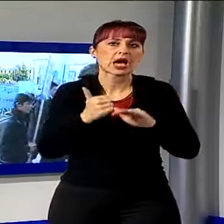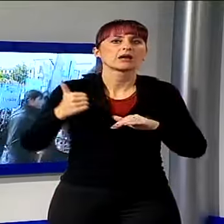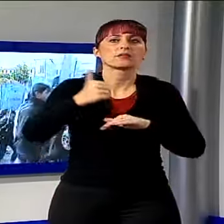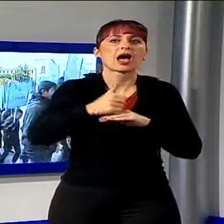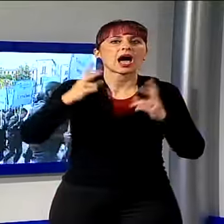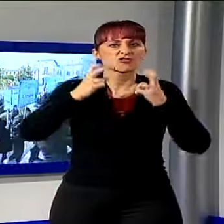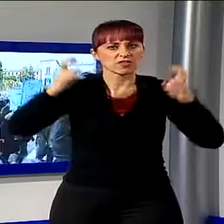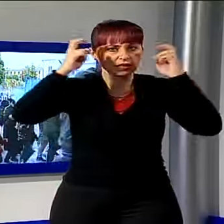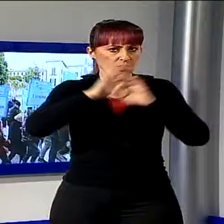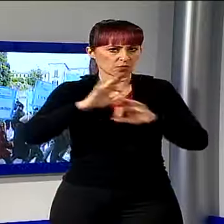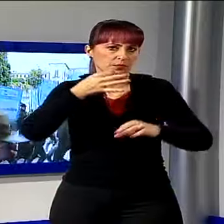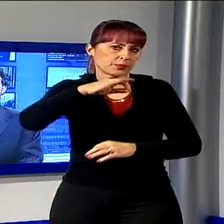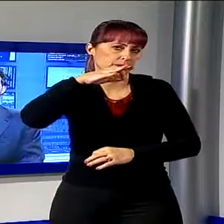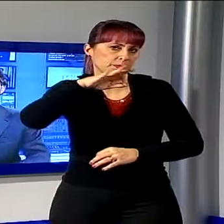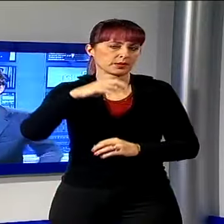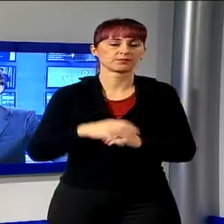'Arcivescovo.